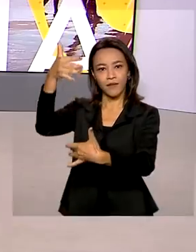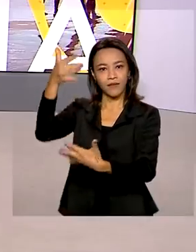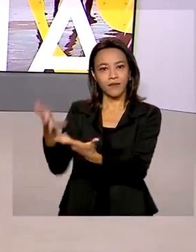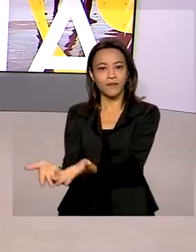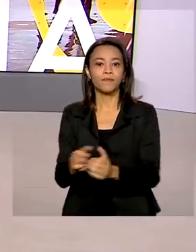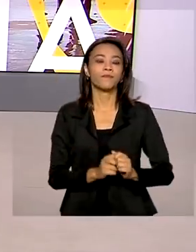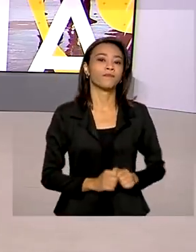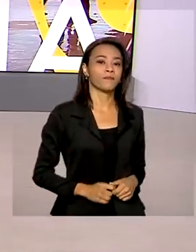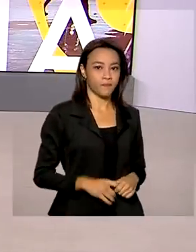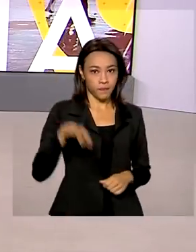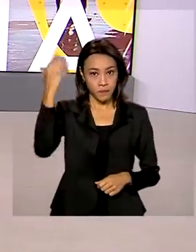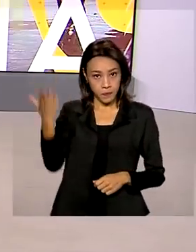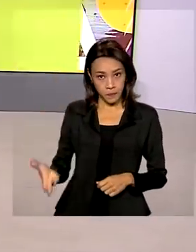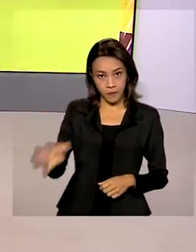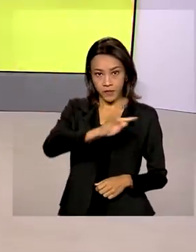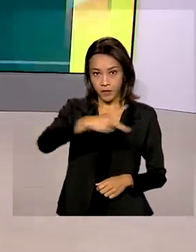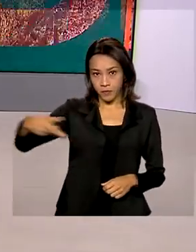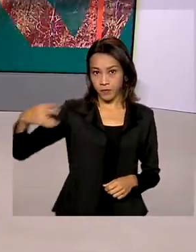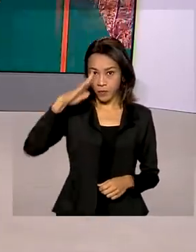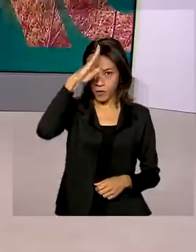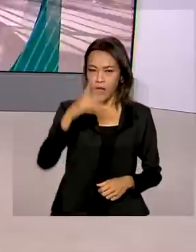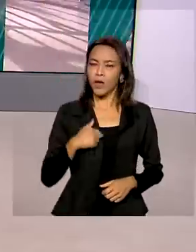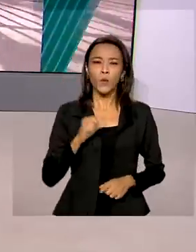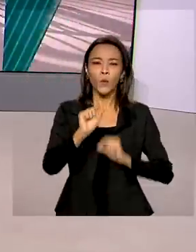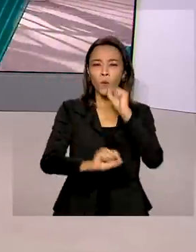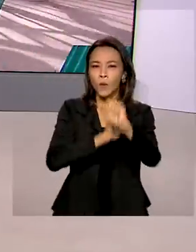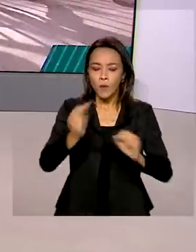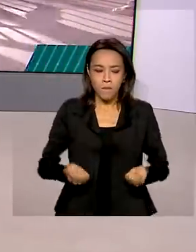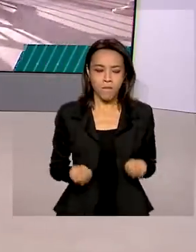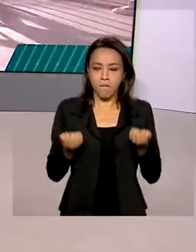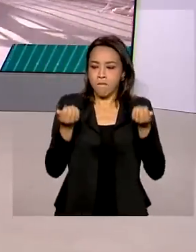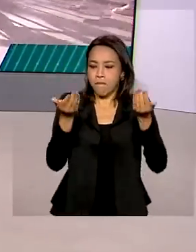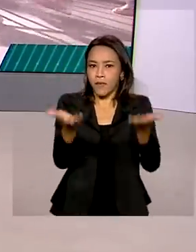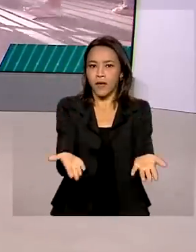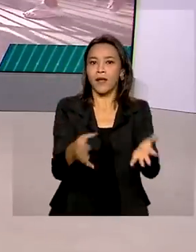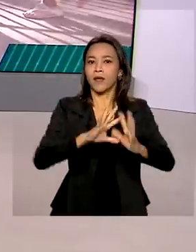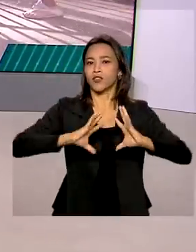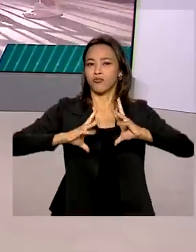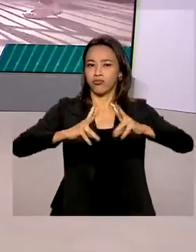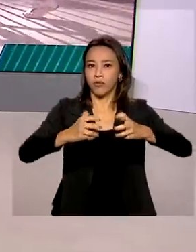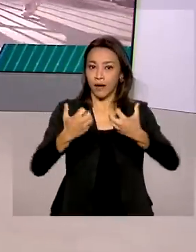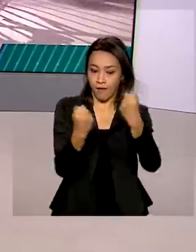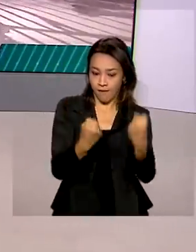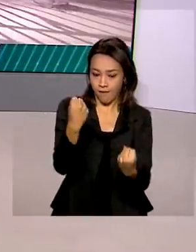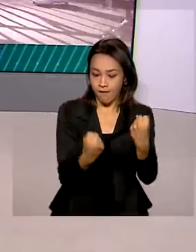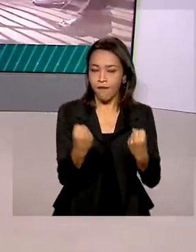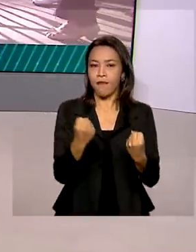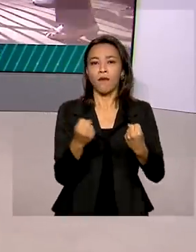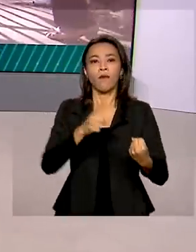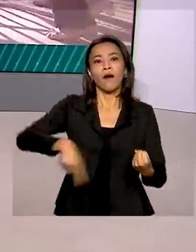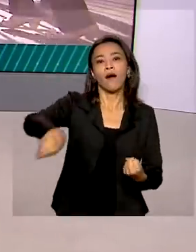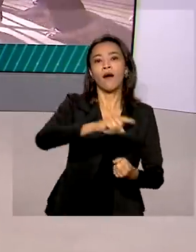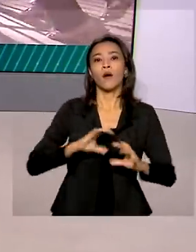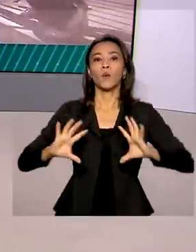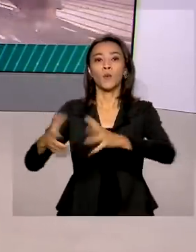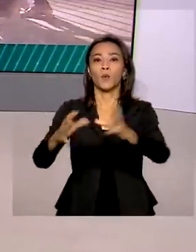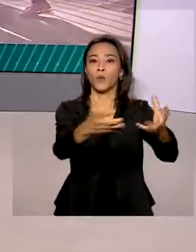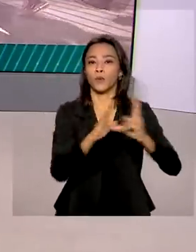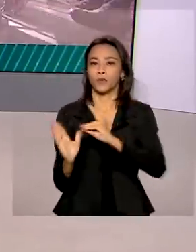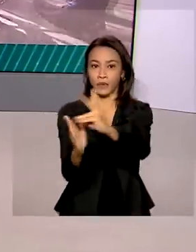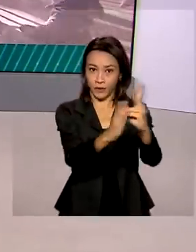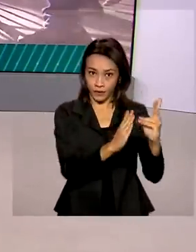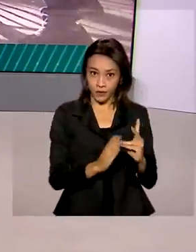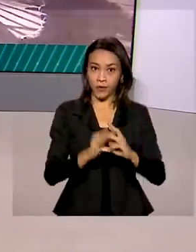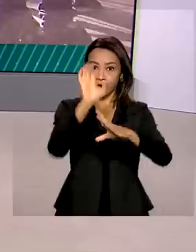O presidente Jair Bolsonaro participou da entrega de equipamentos e insumos agrícolas a etnias indígenas em Cuiabá, no Mato Grosso. O